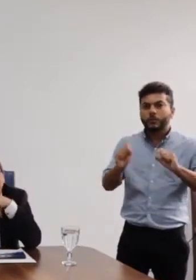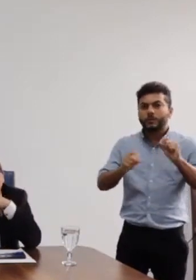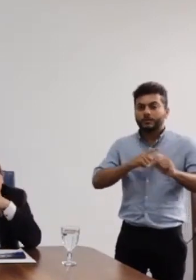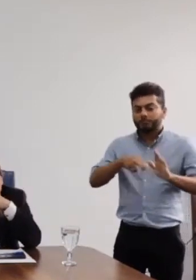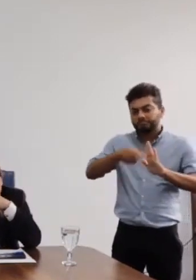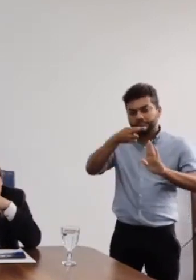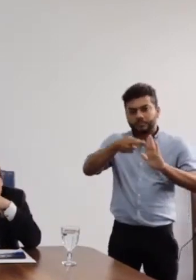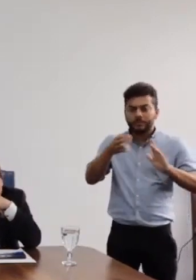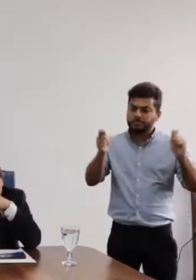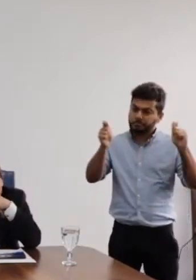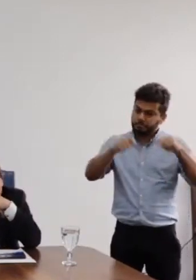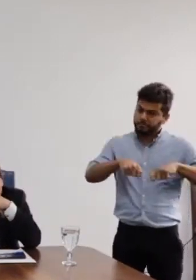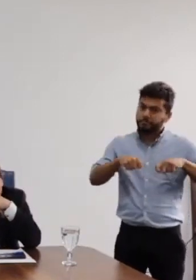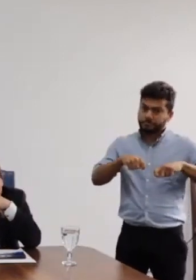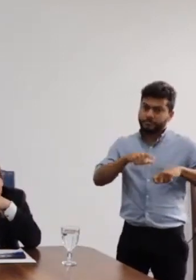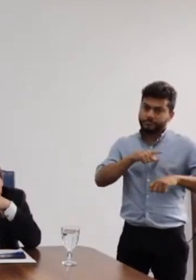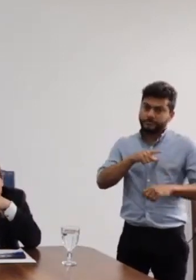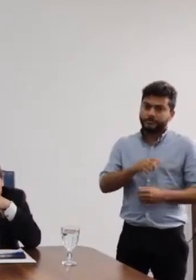possibilidade.